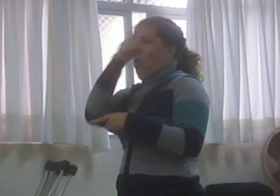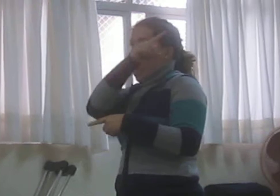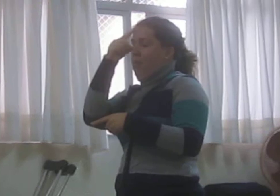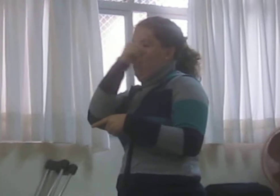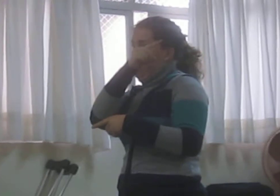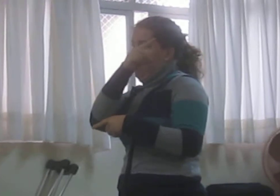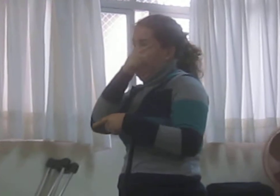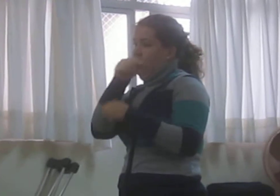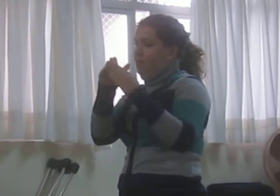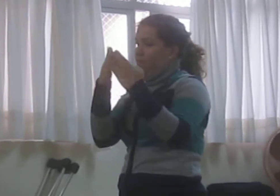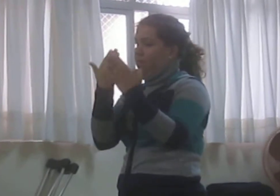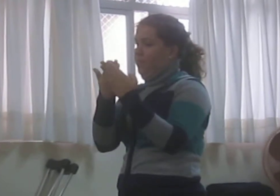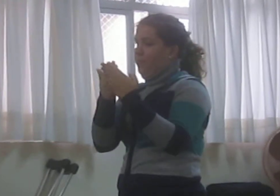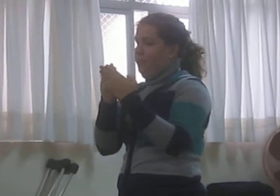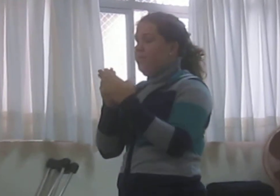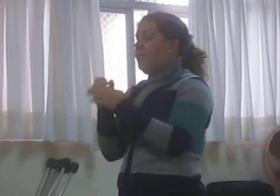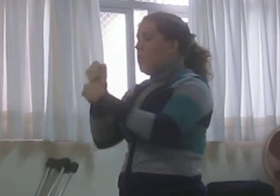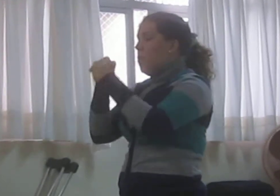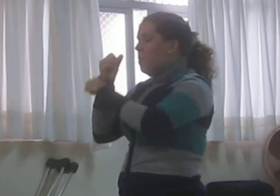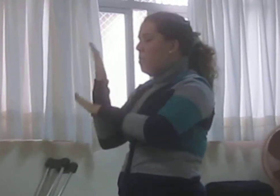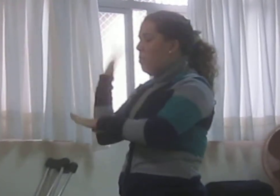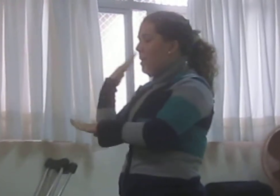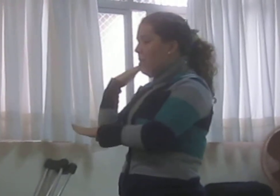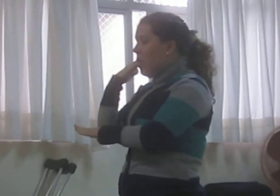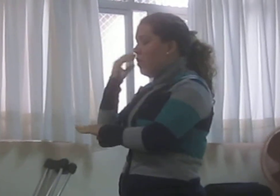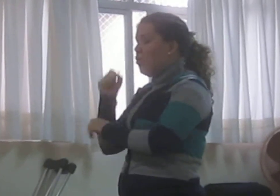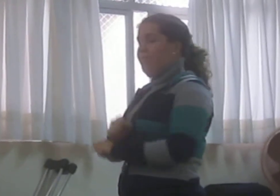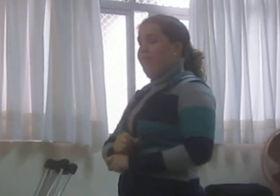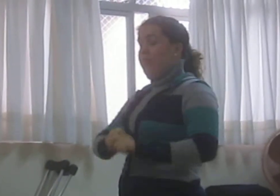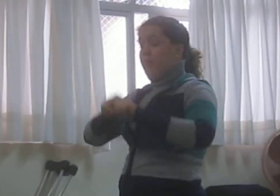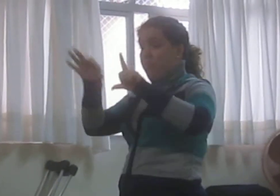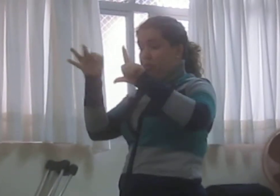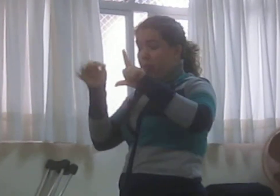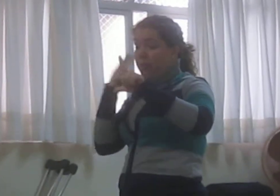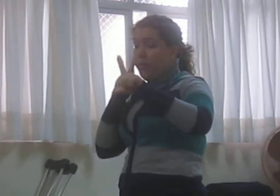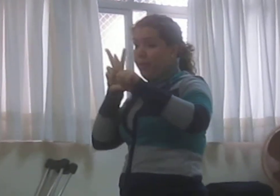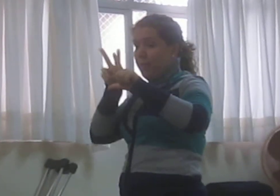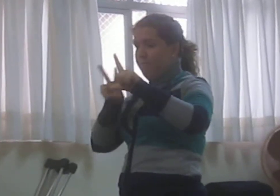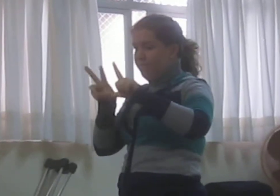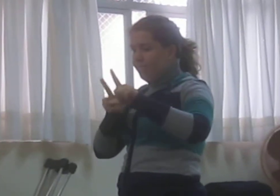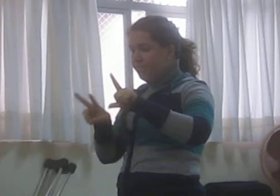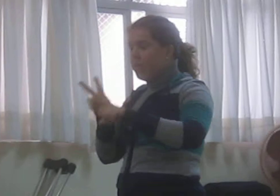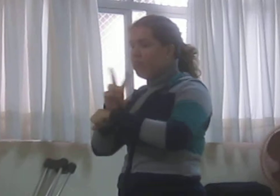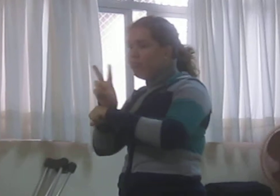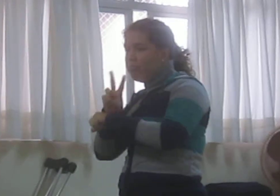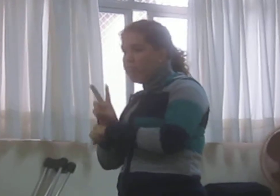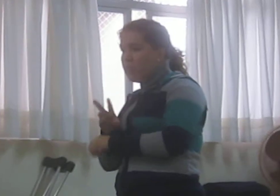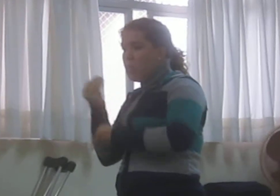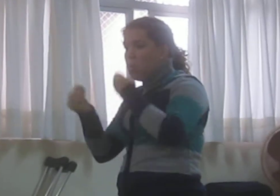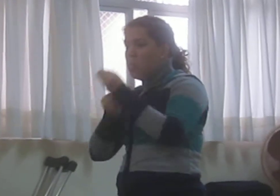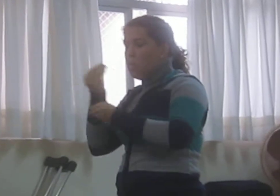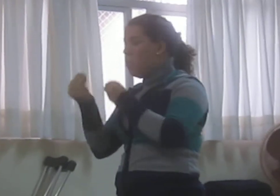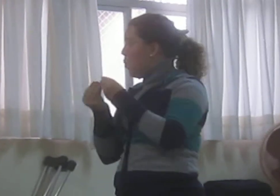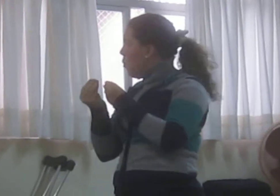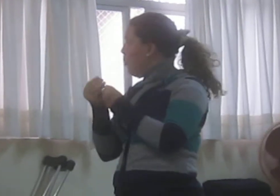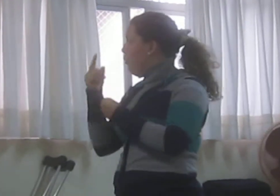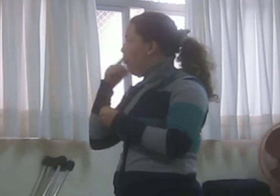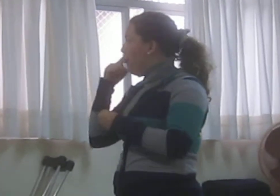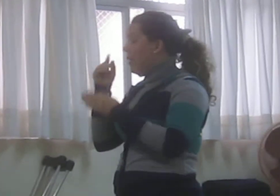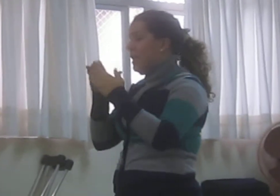no ano passado para a questão da escola básica, mas eu não tenho aqui, mas